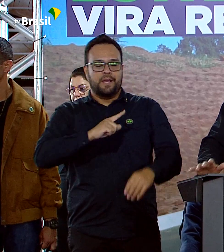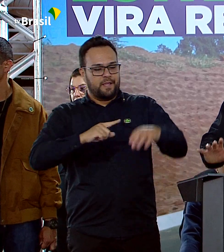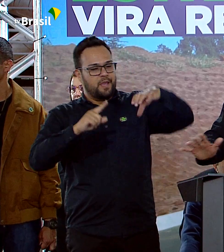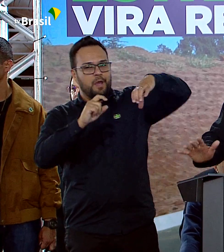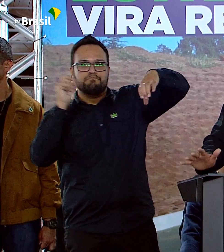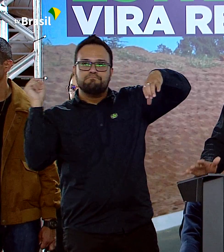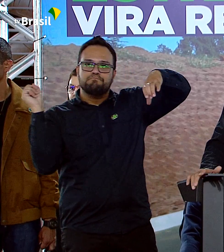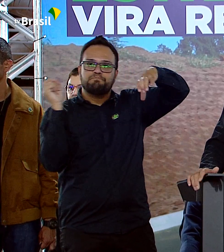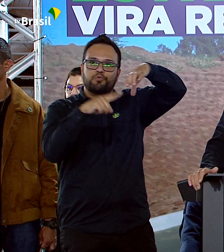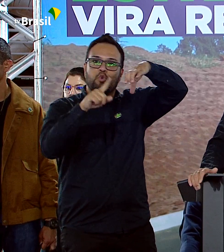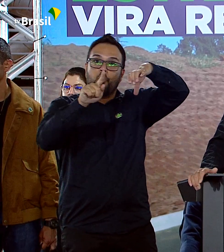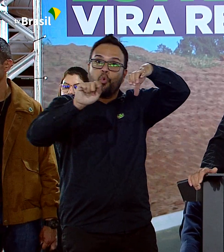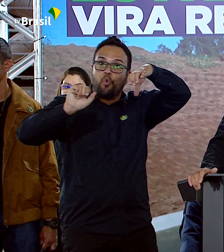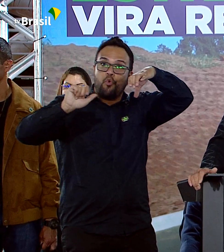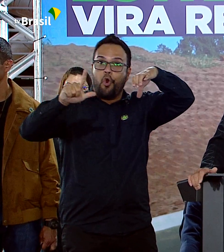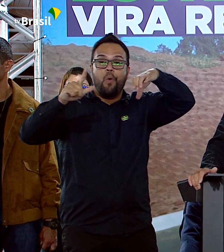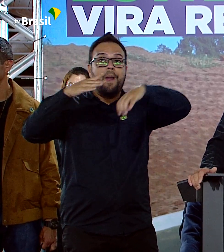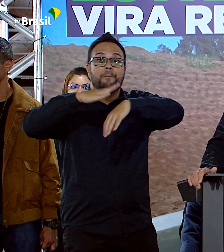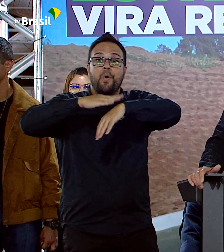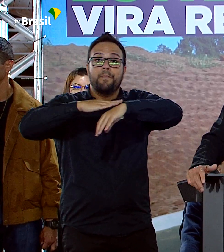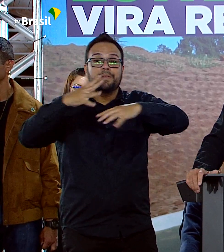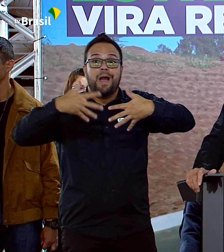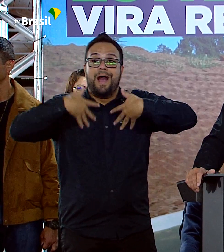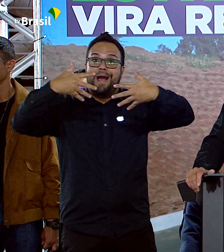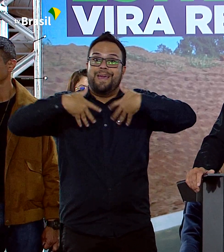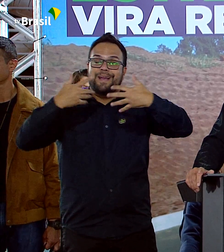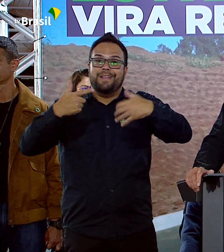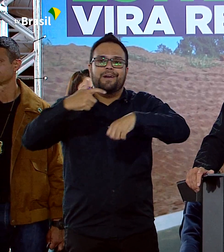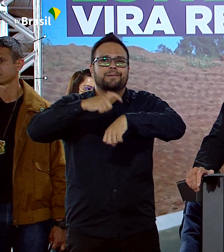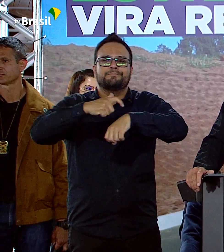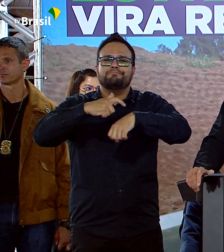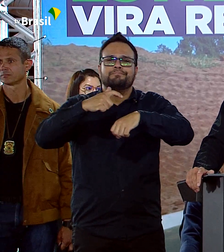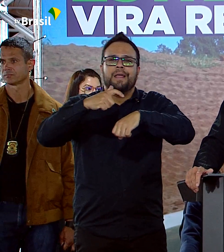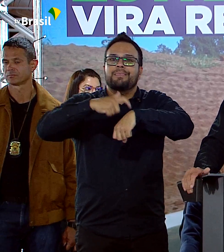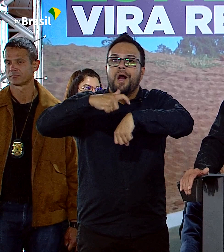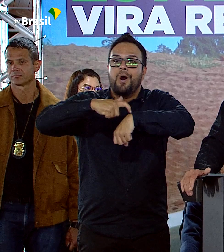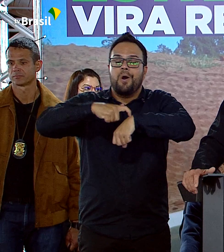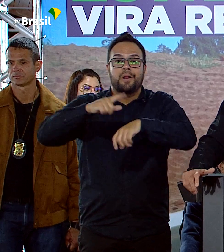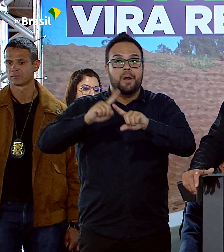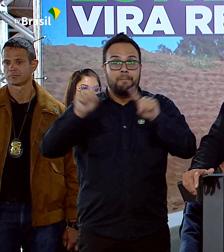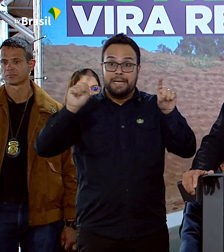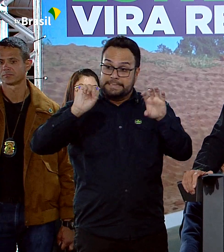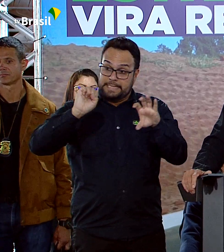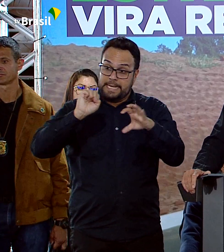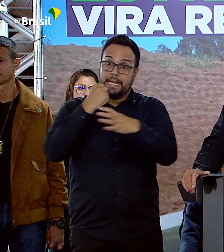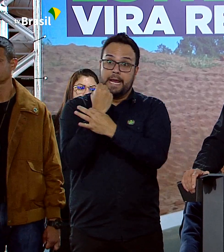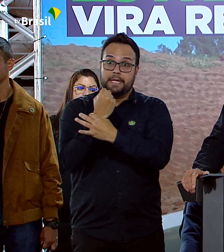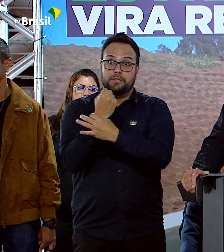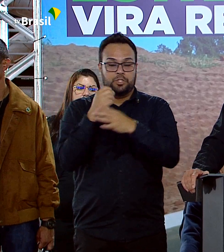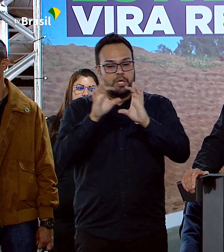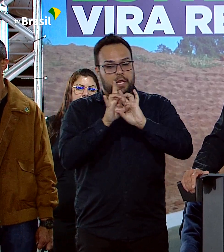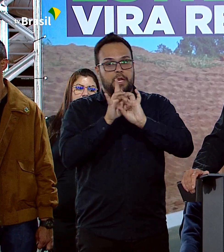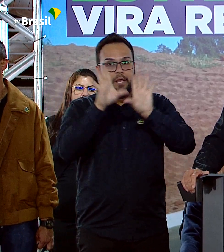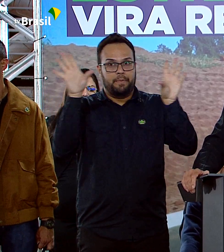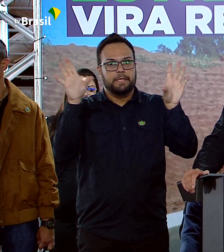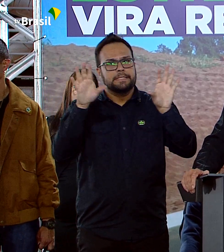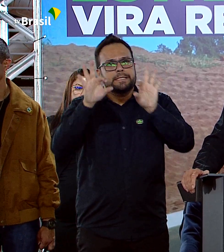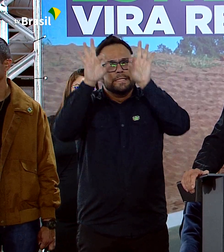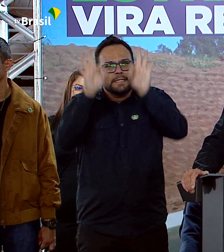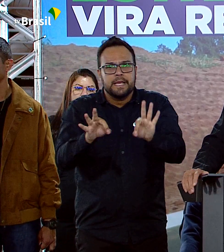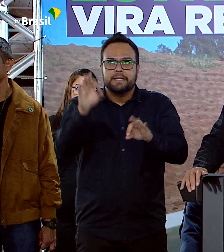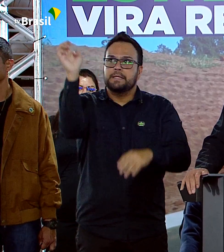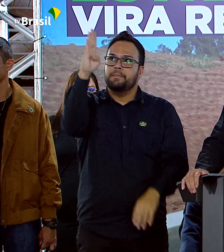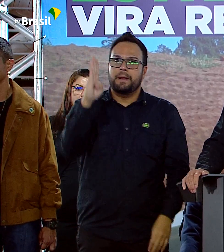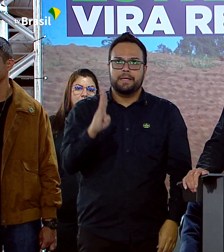Lá é um momento de alegria passageiro, a garantia da nossa liberdade, a certeza que o